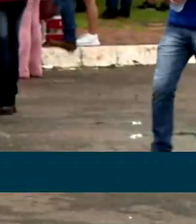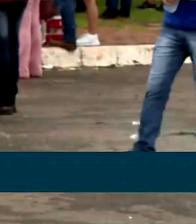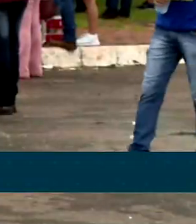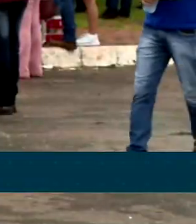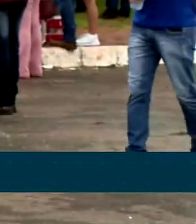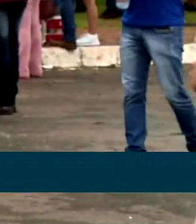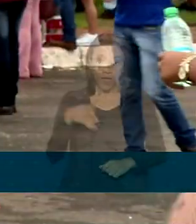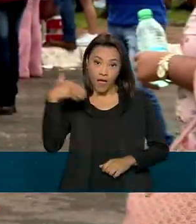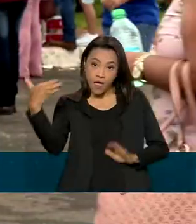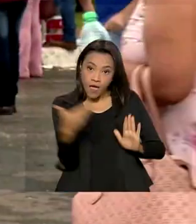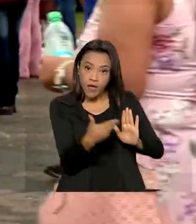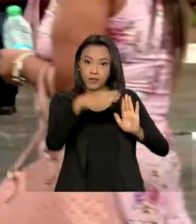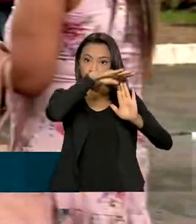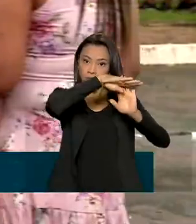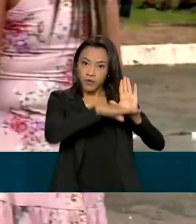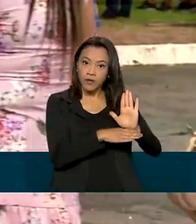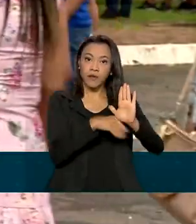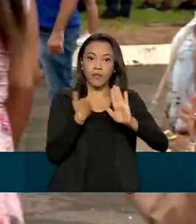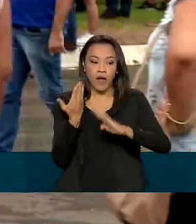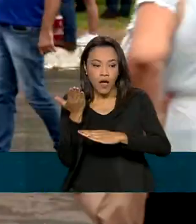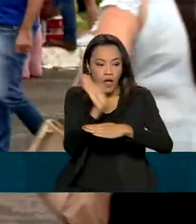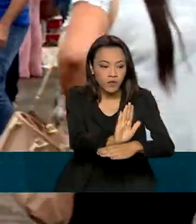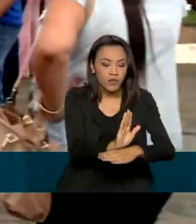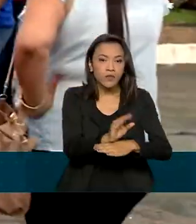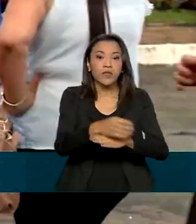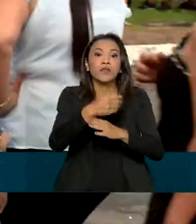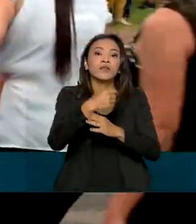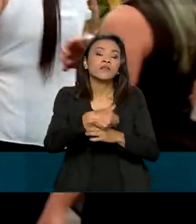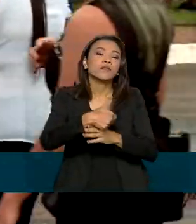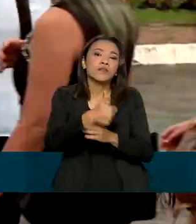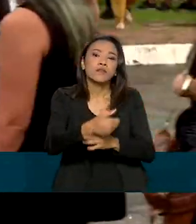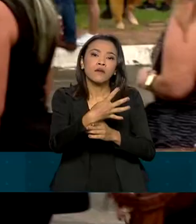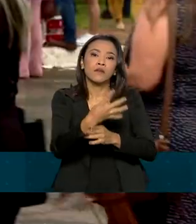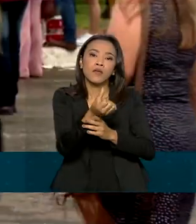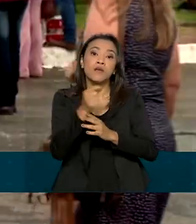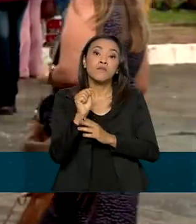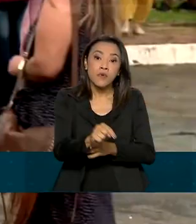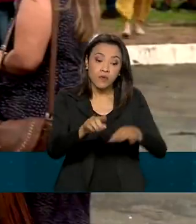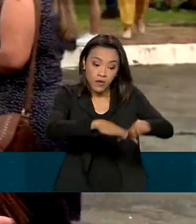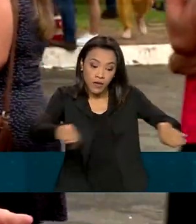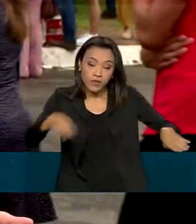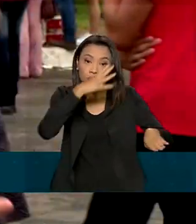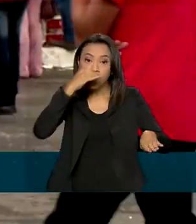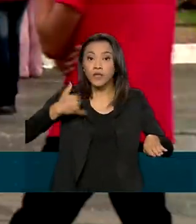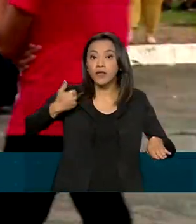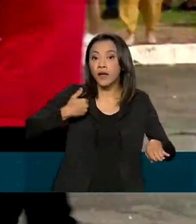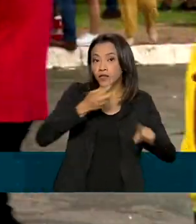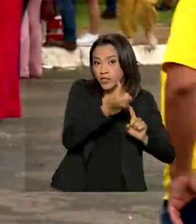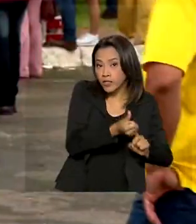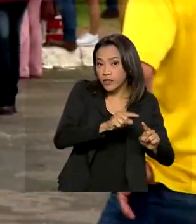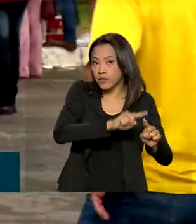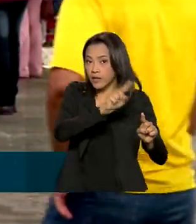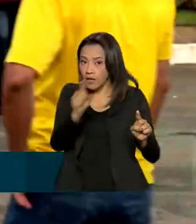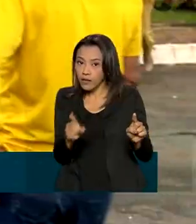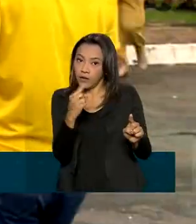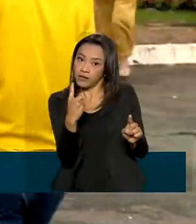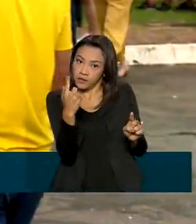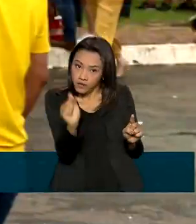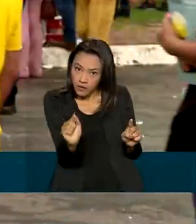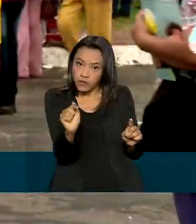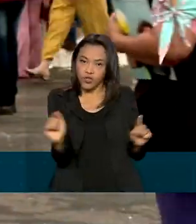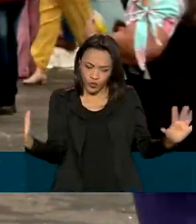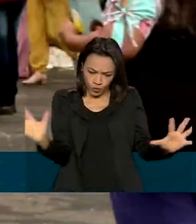estimativa é o programa atenda a 46 mil crianças e adolescentes com idades entre 6 e 17 anos.